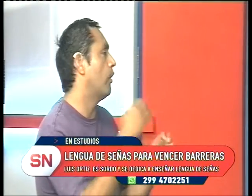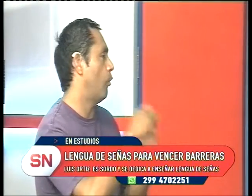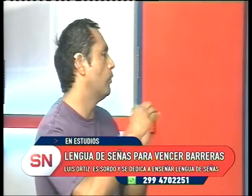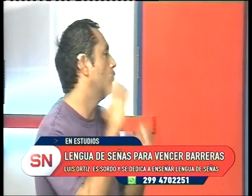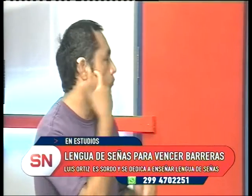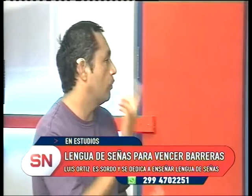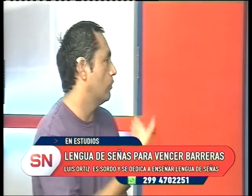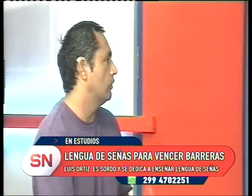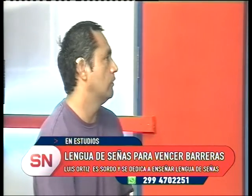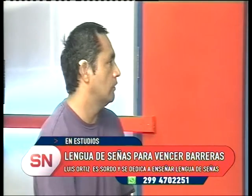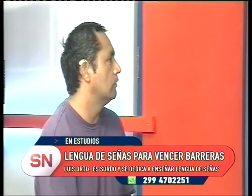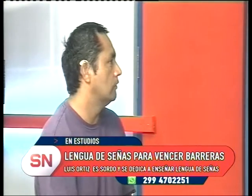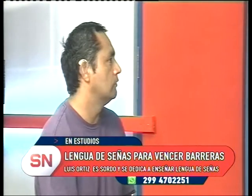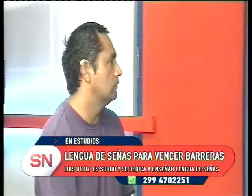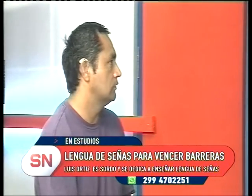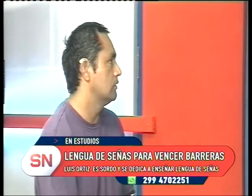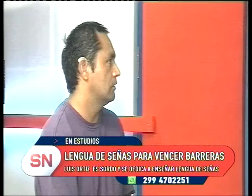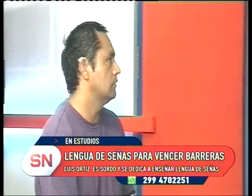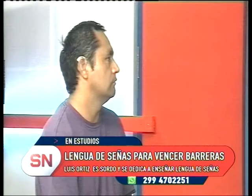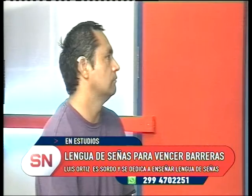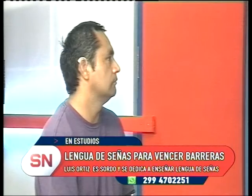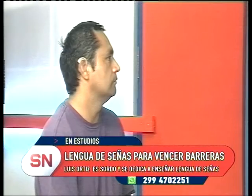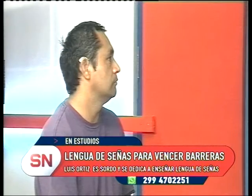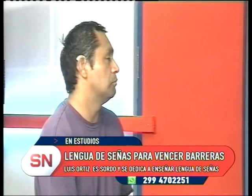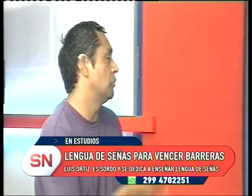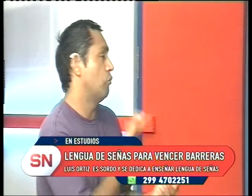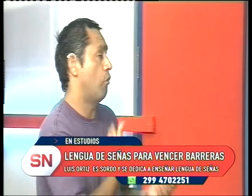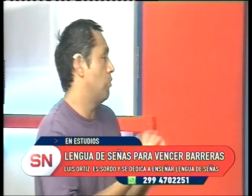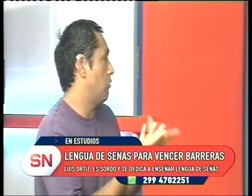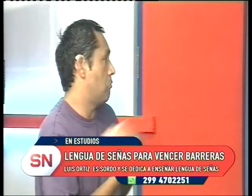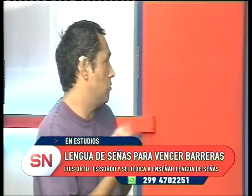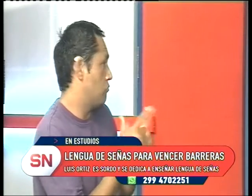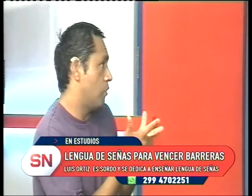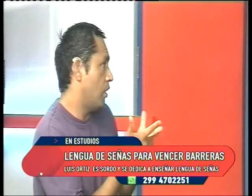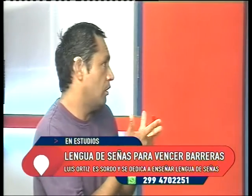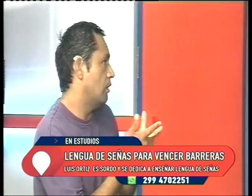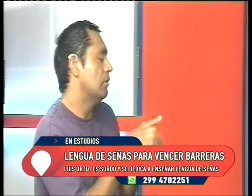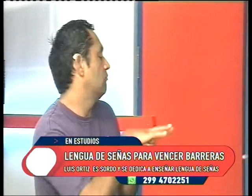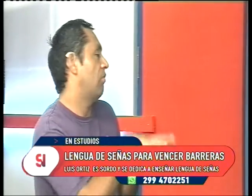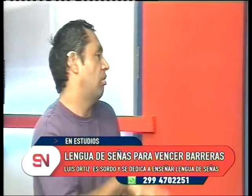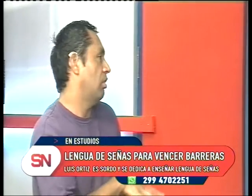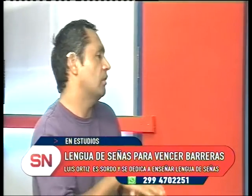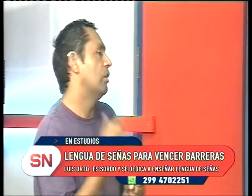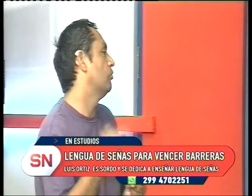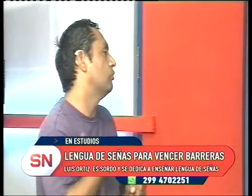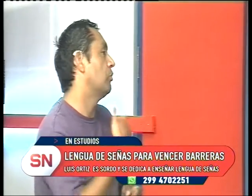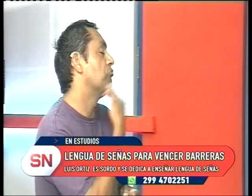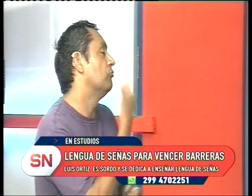para que nosotros podamos en el futuro llegar a poder tener una buena comunicación. El gobierno a nosotros no nos ayuda, todavía no